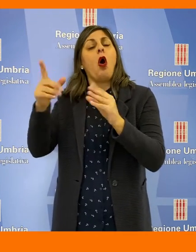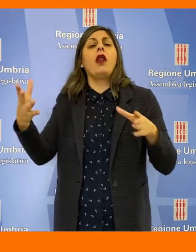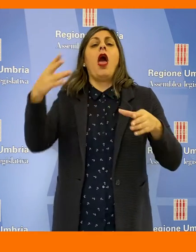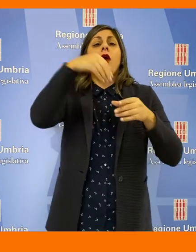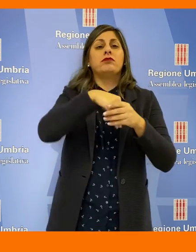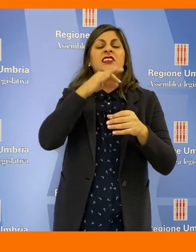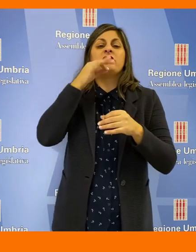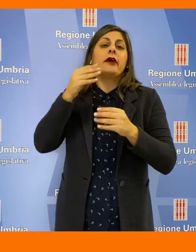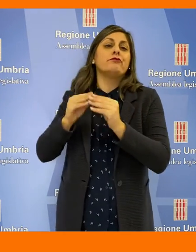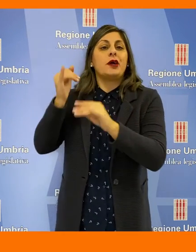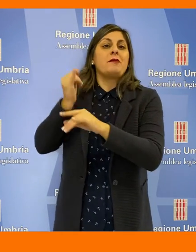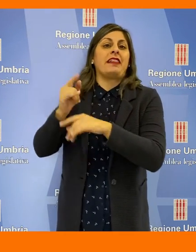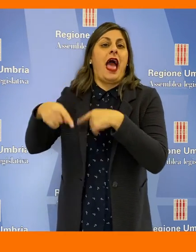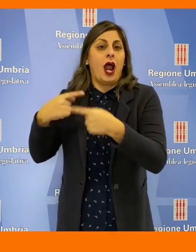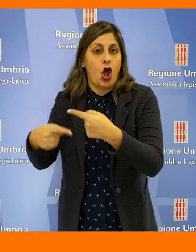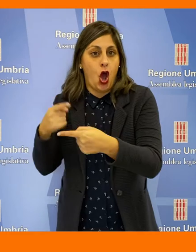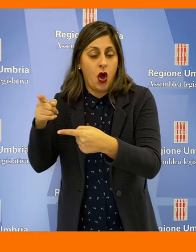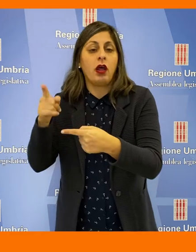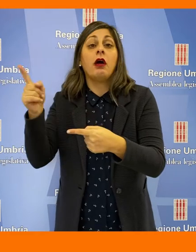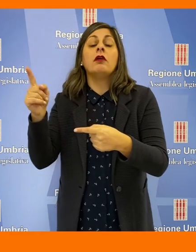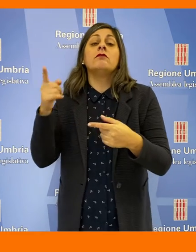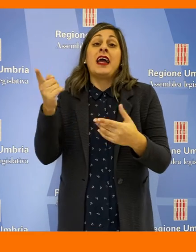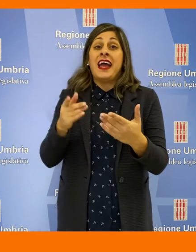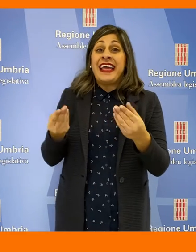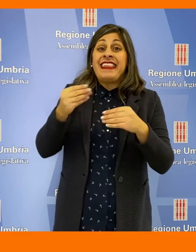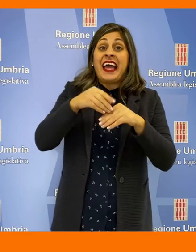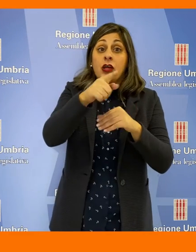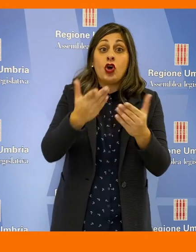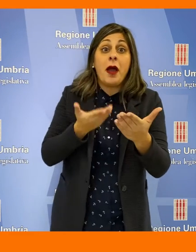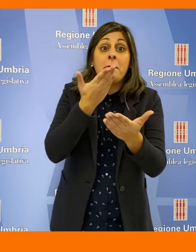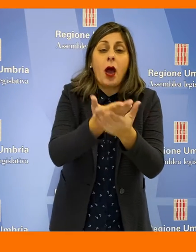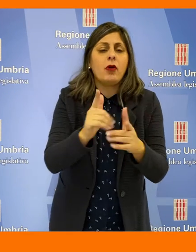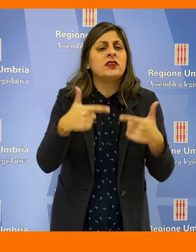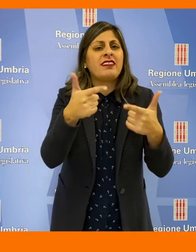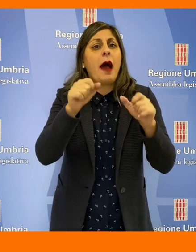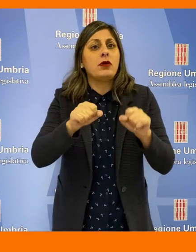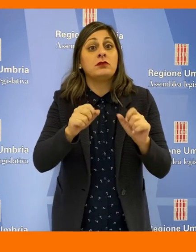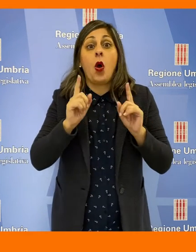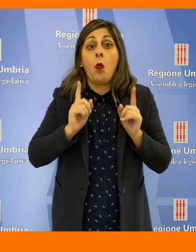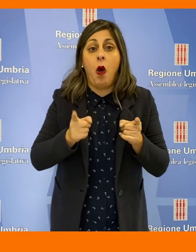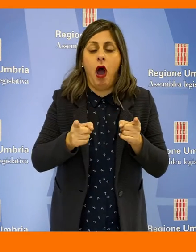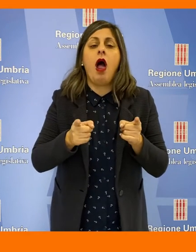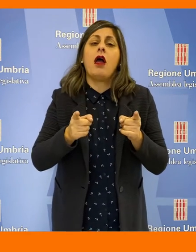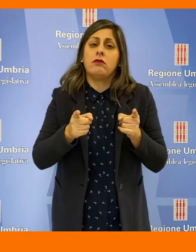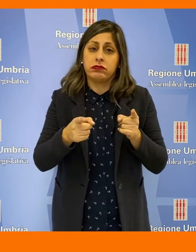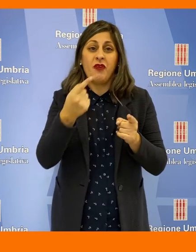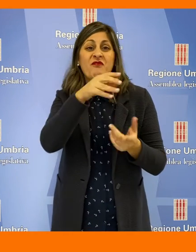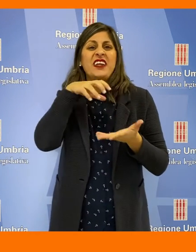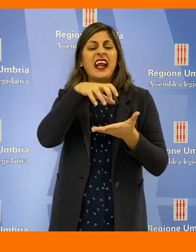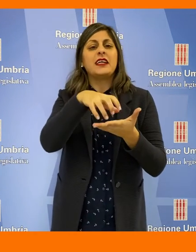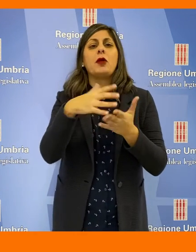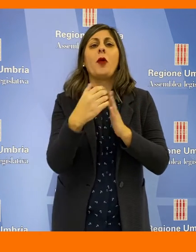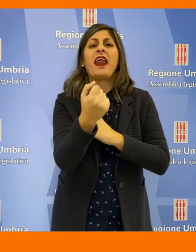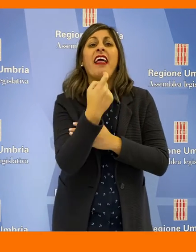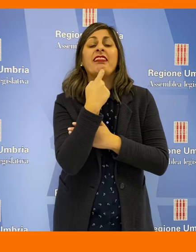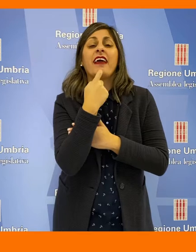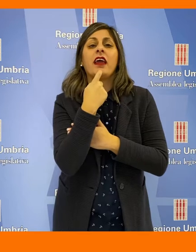rimasti incompleti. L'integrazione proposta consentirebbe sostanzialmente di inglobare nell'accesso al finanziamento tutto il